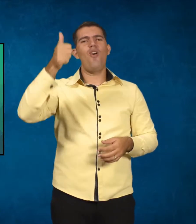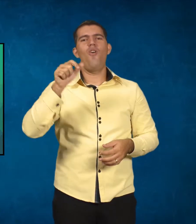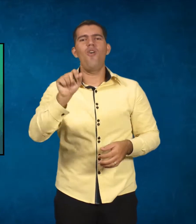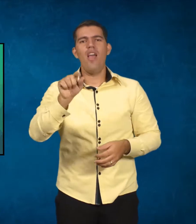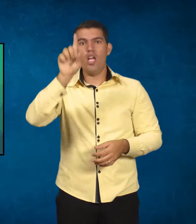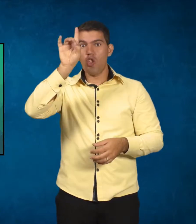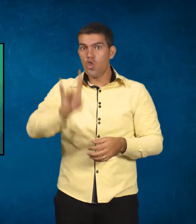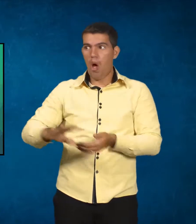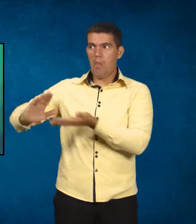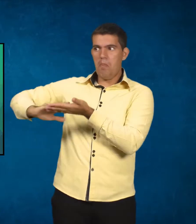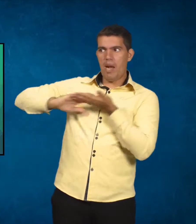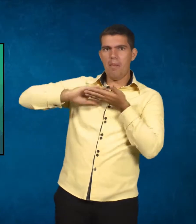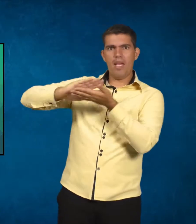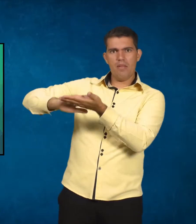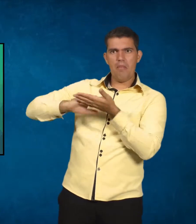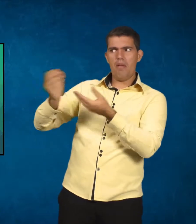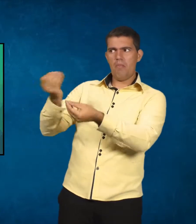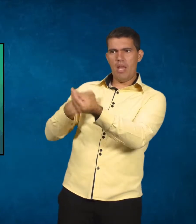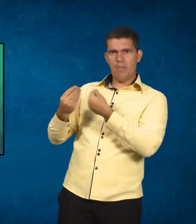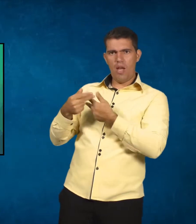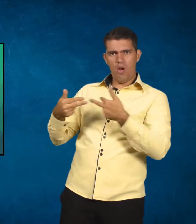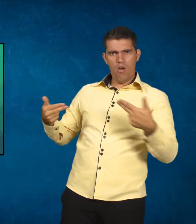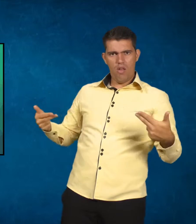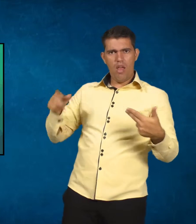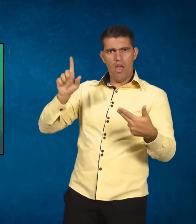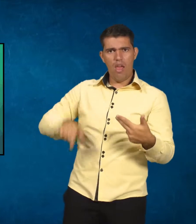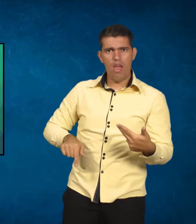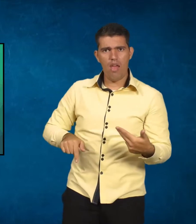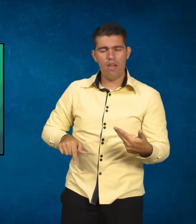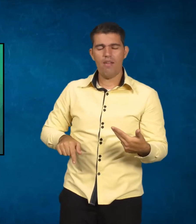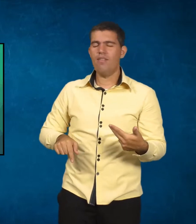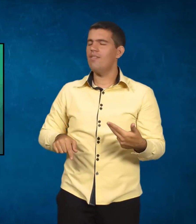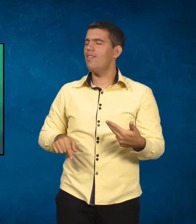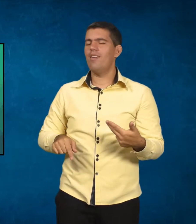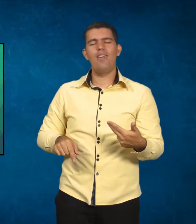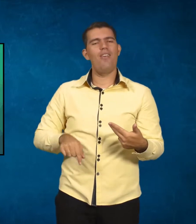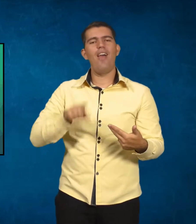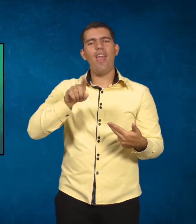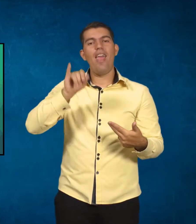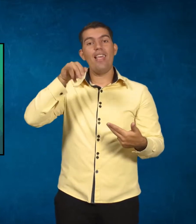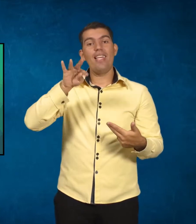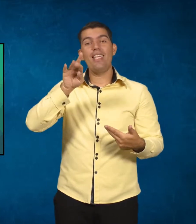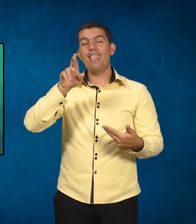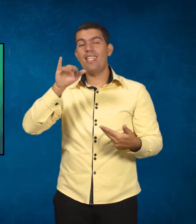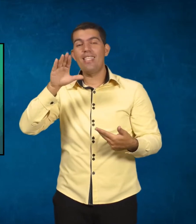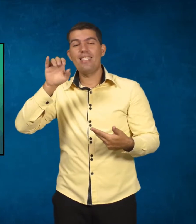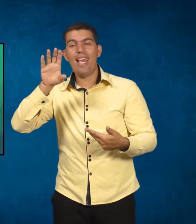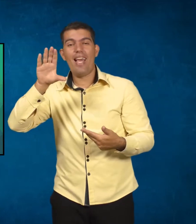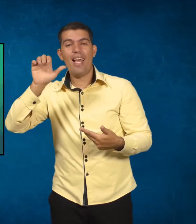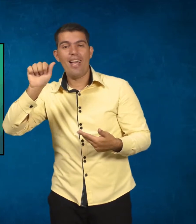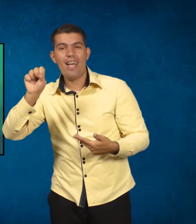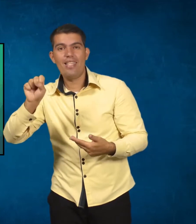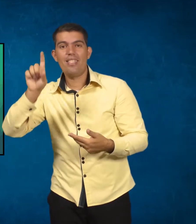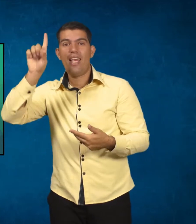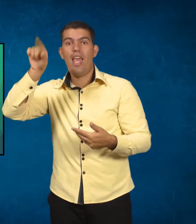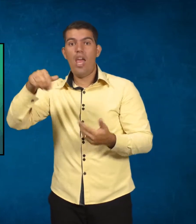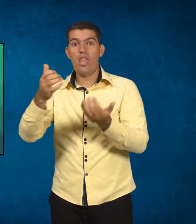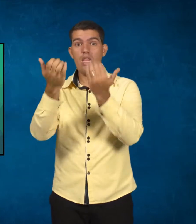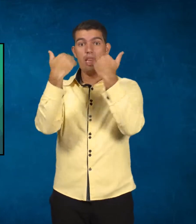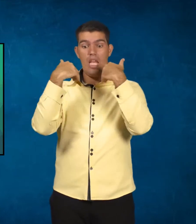essas recompensas extrínsecas, mas por recompensas intrínsecas. Ou seja, aquela que vem de dentro do sujeito, em que ele